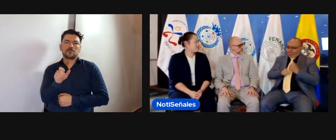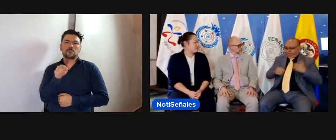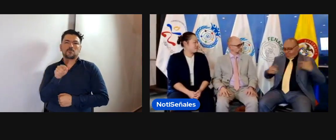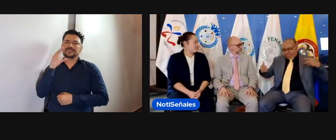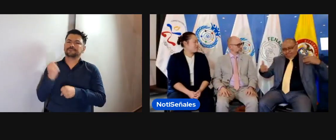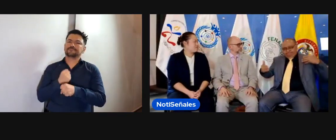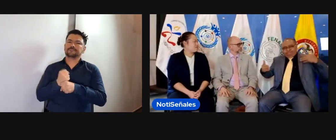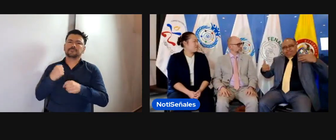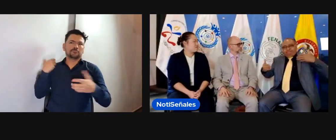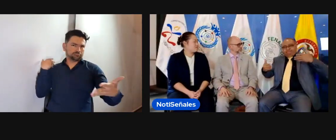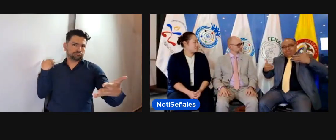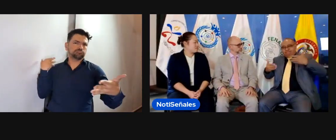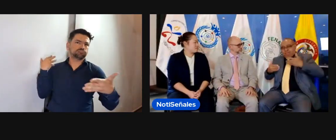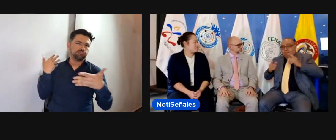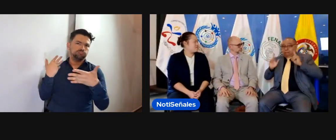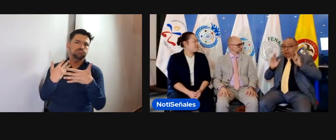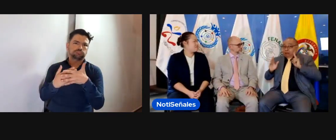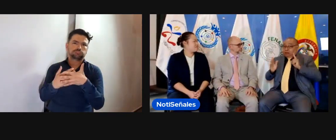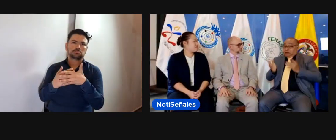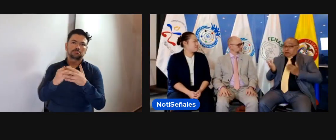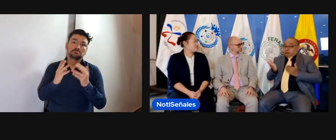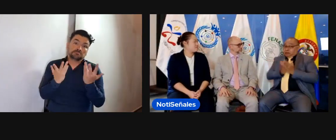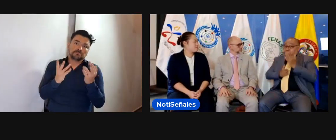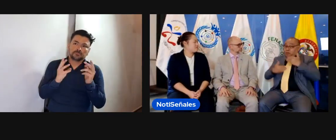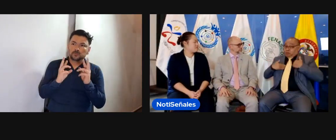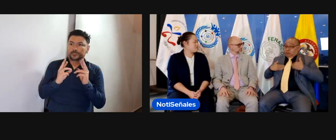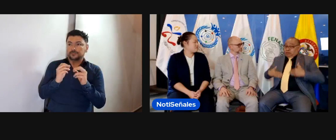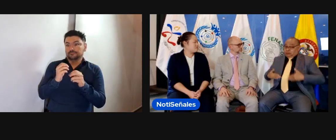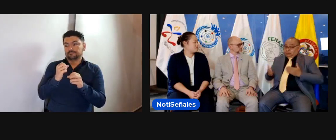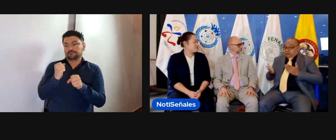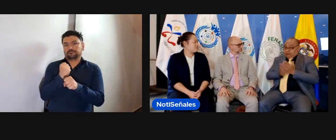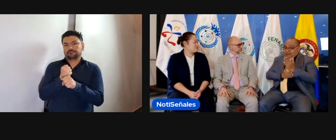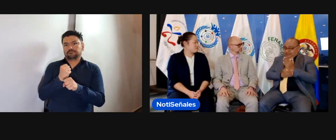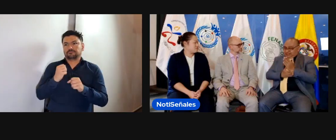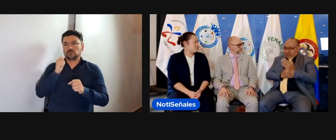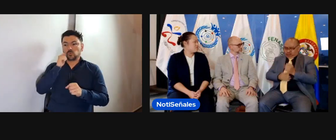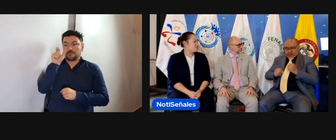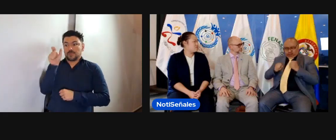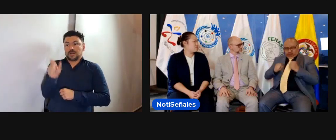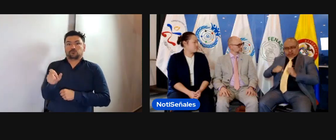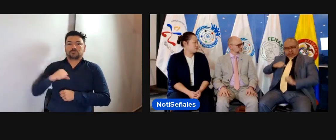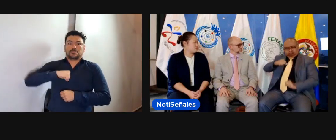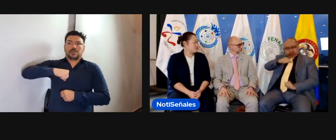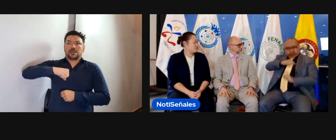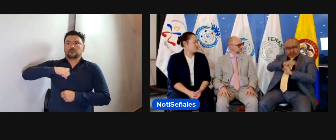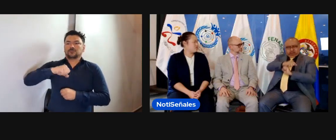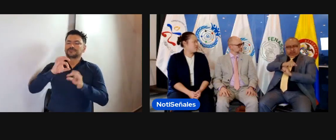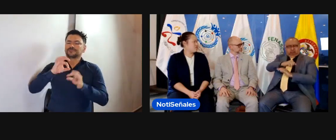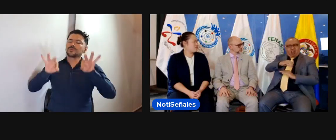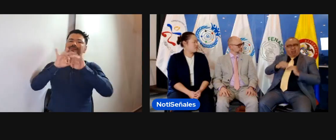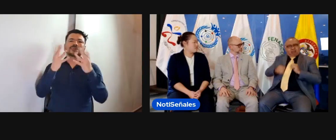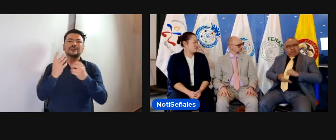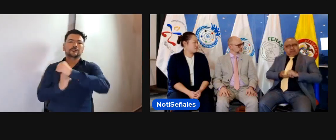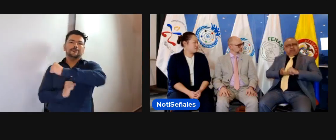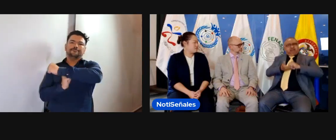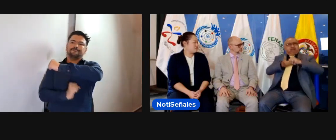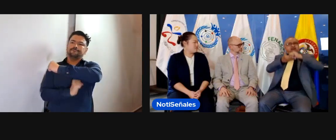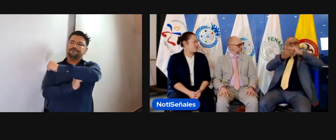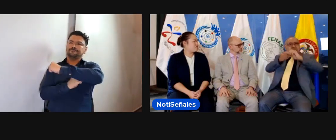Se ha ido trabajando durante muchos años, pero ¿el acceso en los derechos humanos ya está?